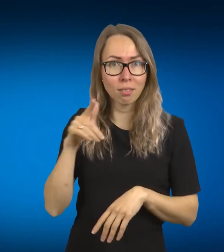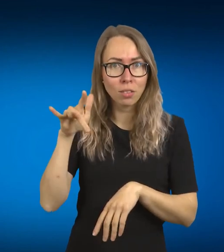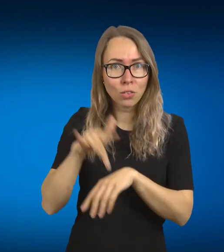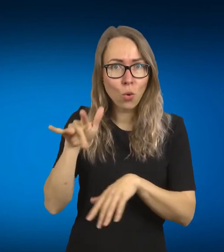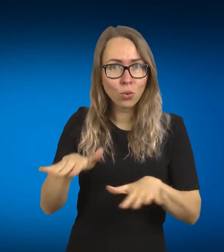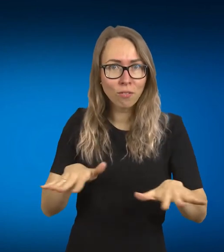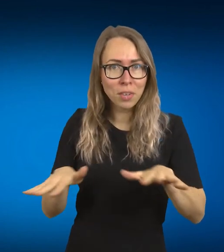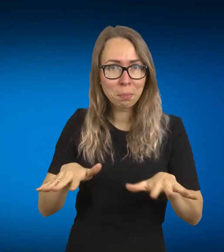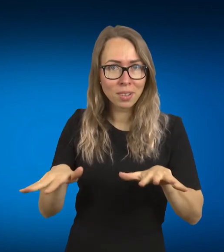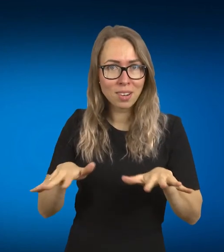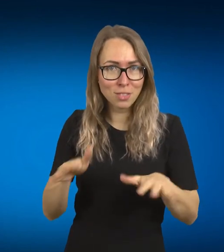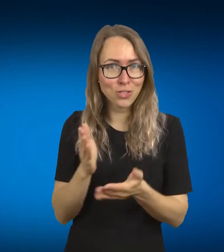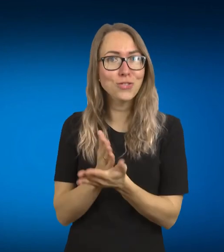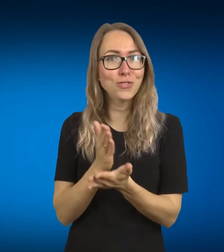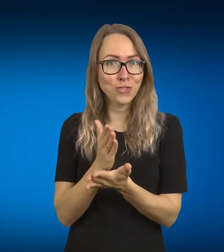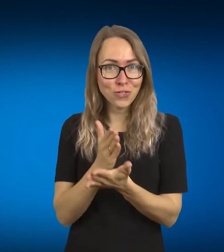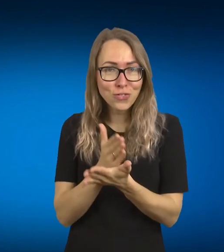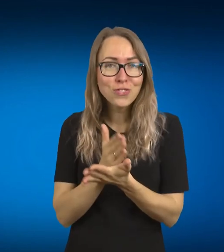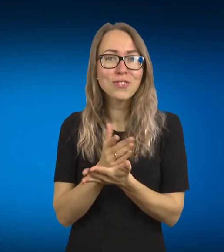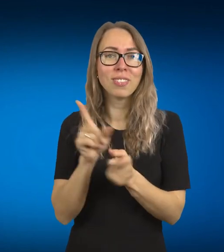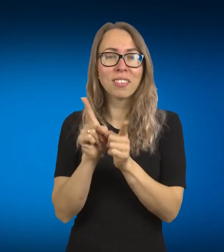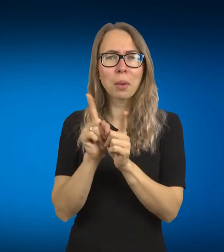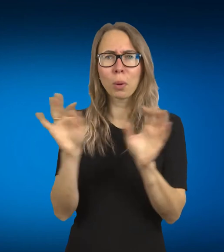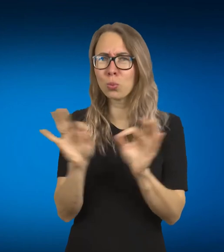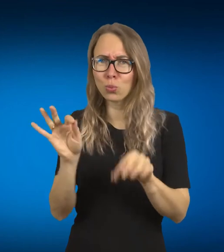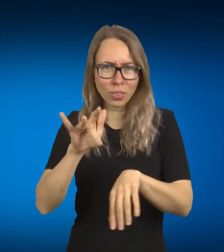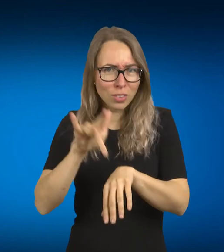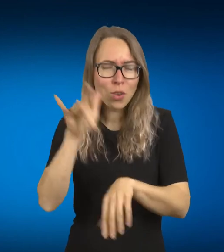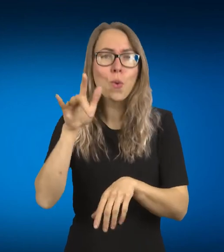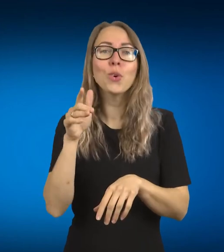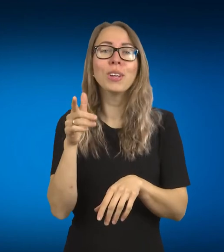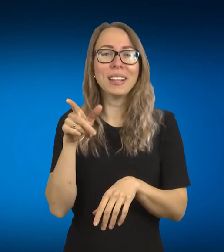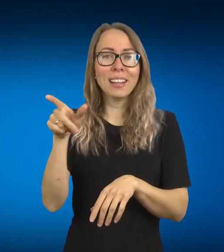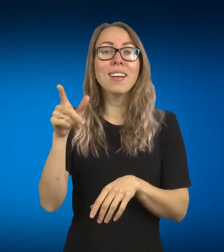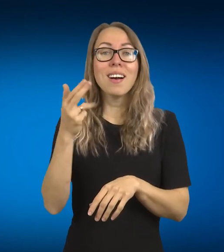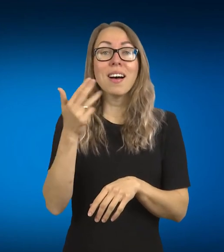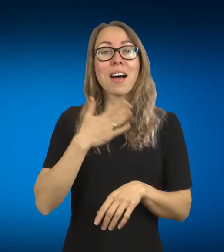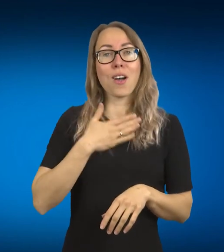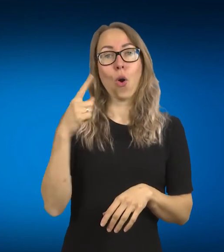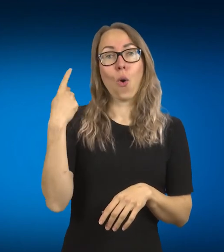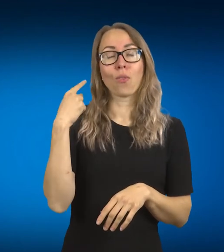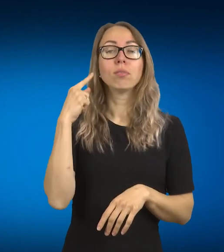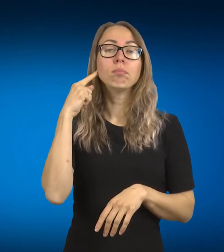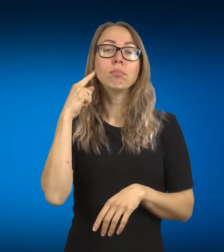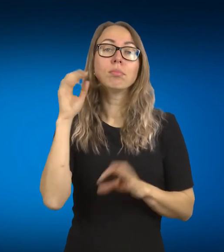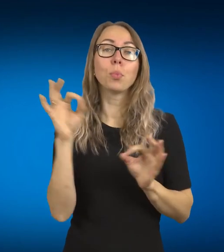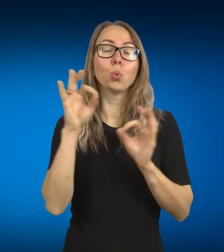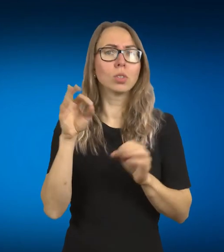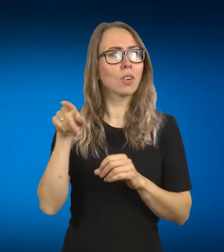tą muziką, nes kitaip, nu, suvokia negu mes. Ir ją gestais ir dainuoja